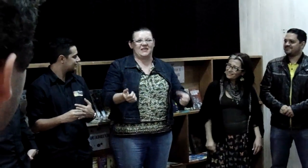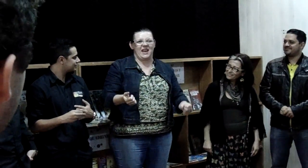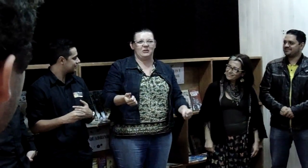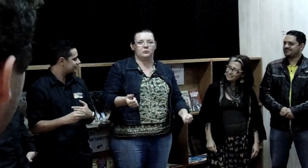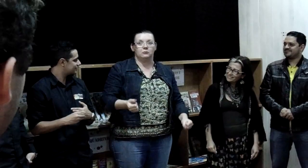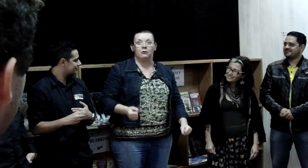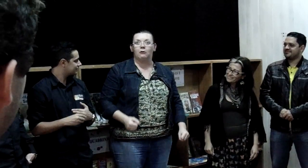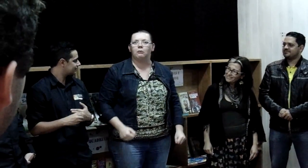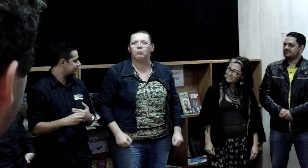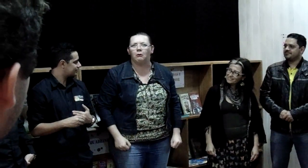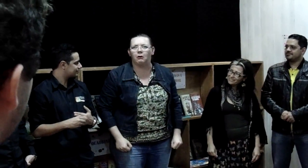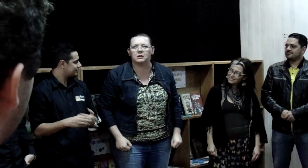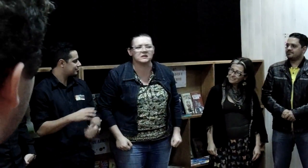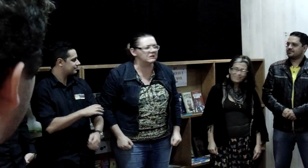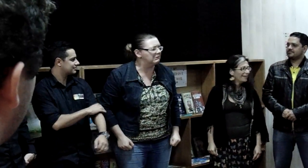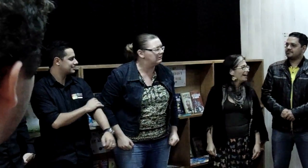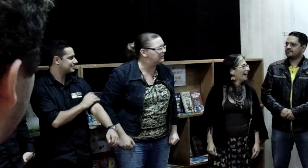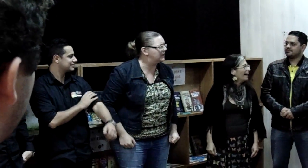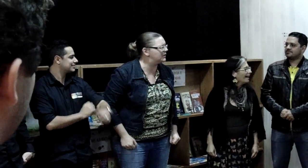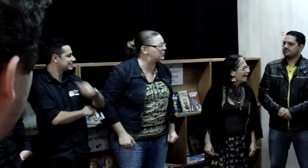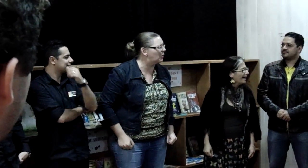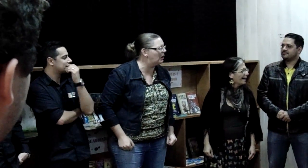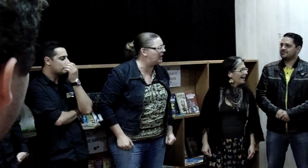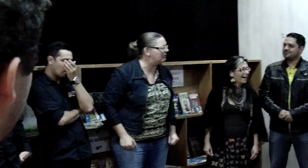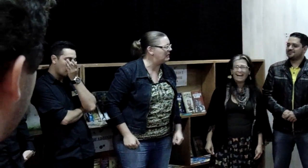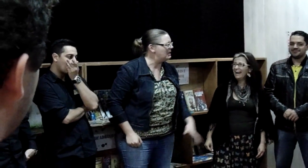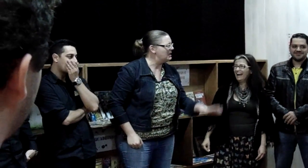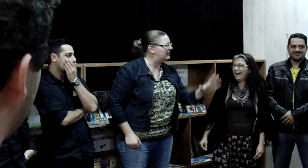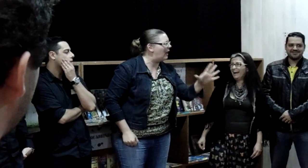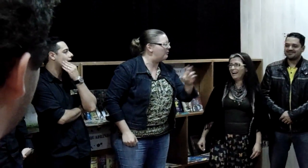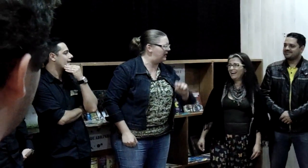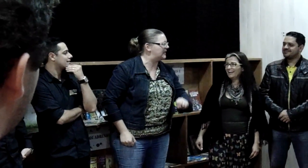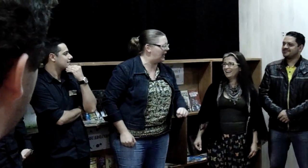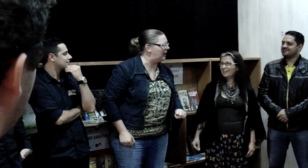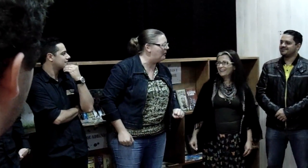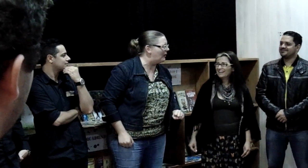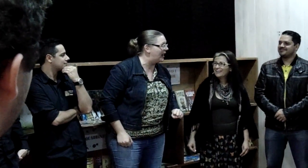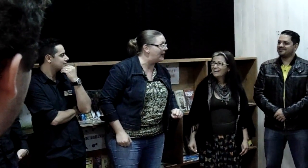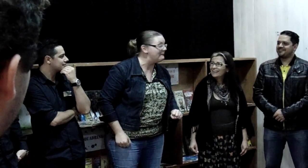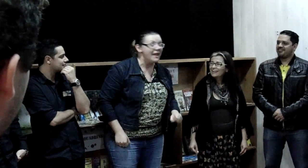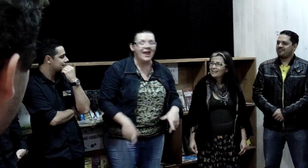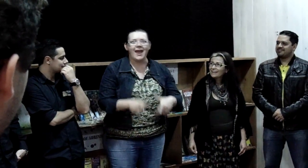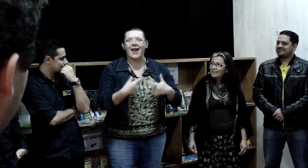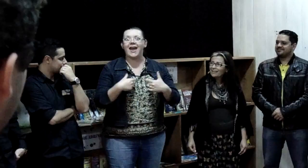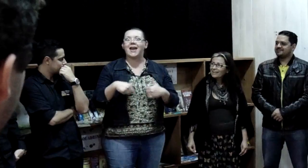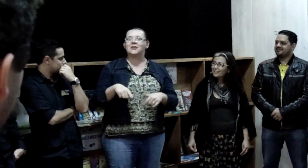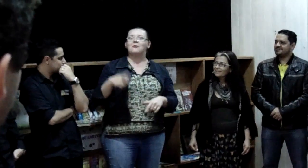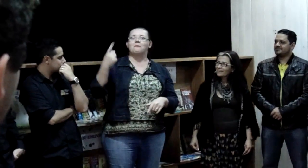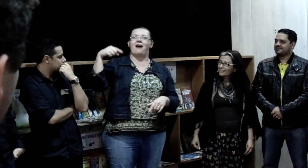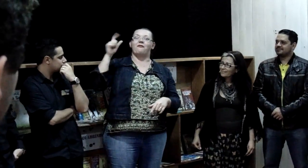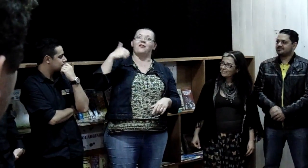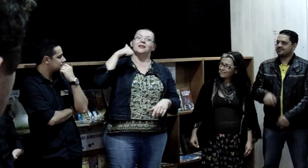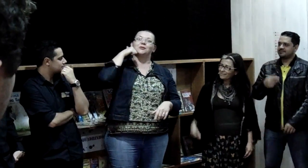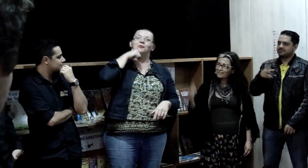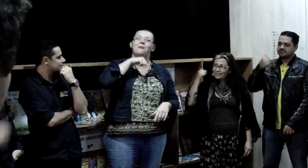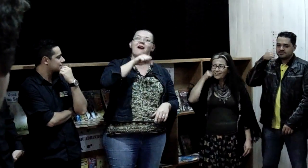ciceto, nossa, que zorra, talvez ela morra Era uma vez uma